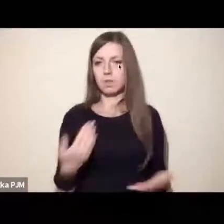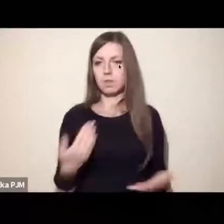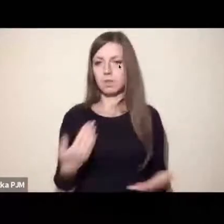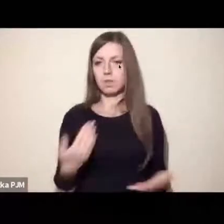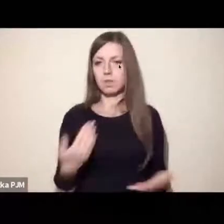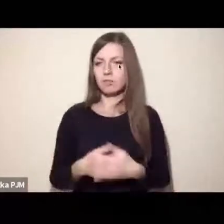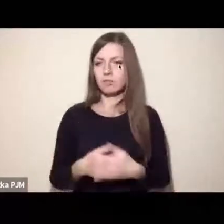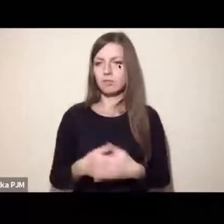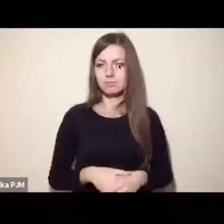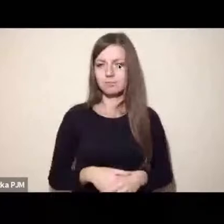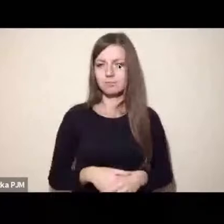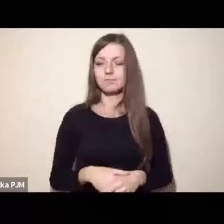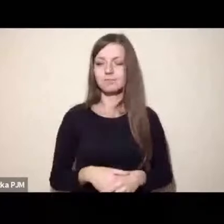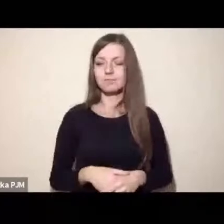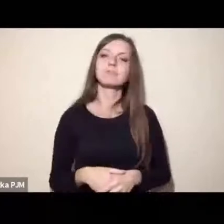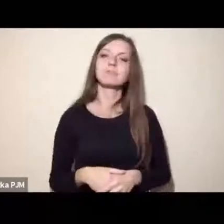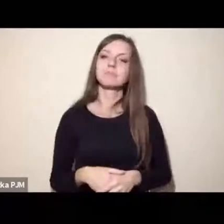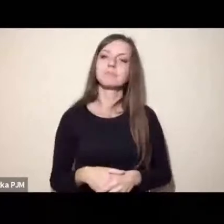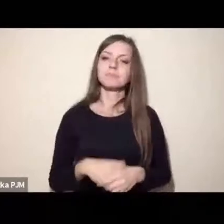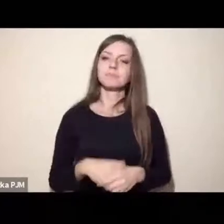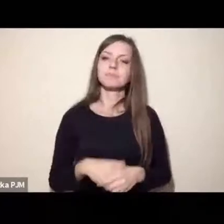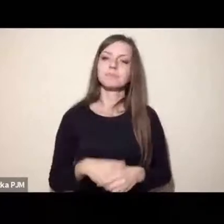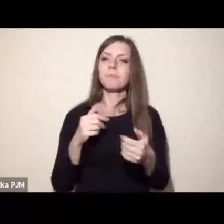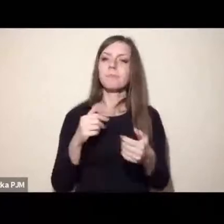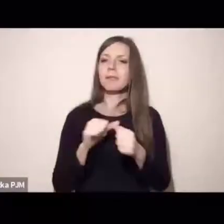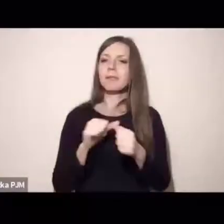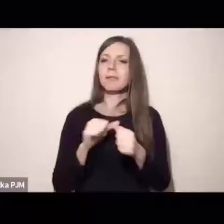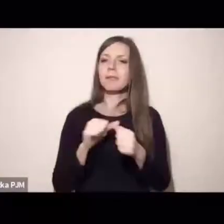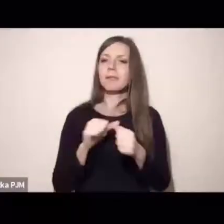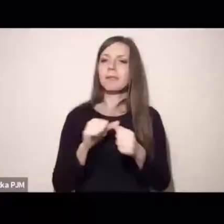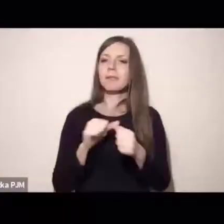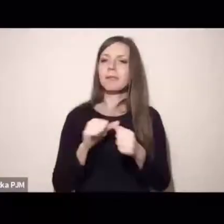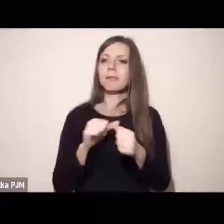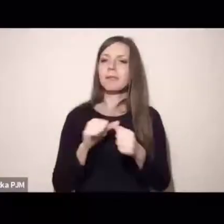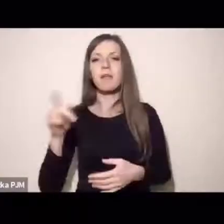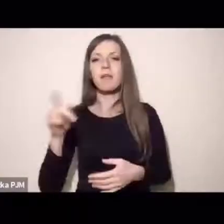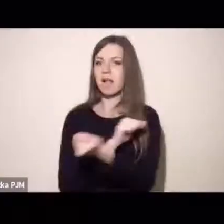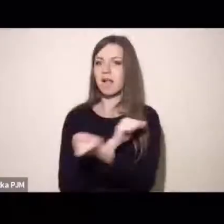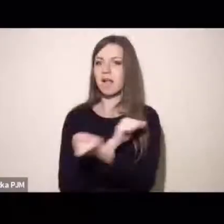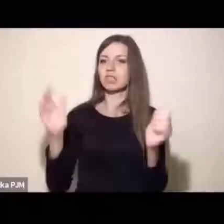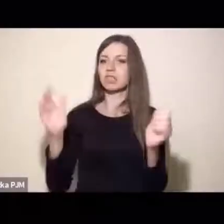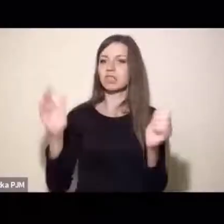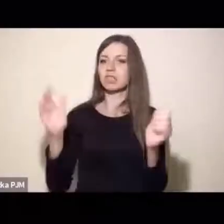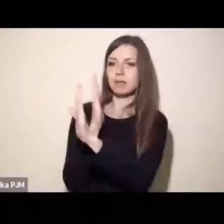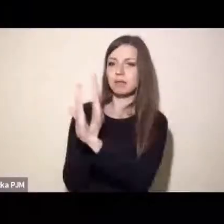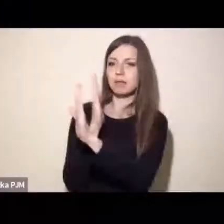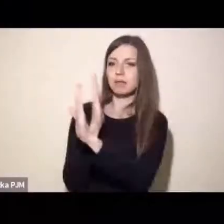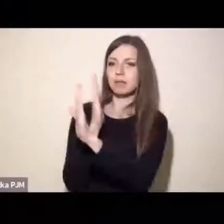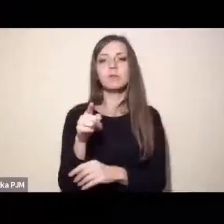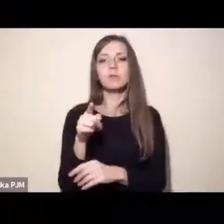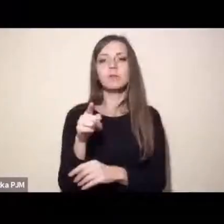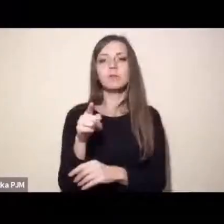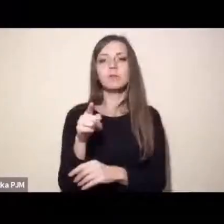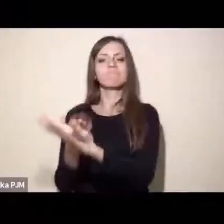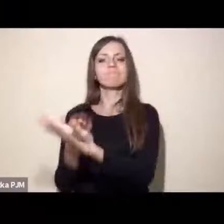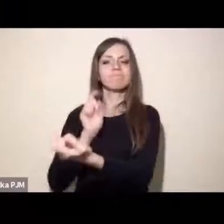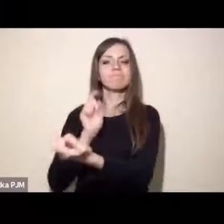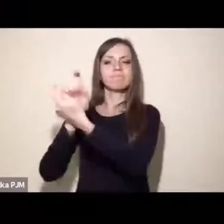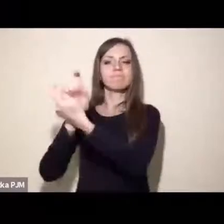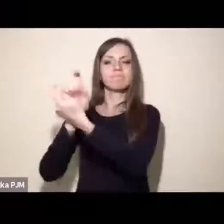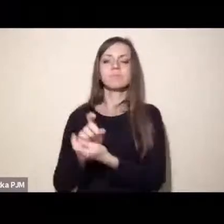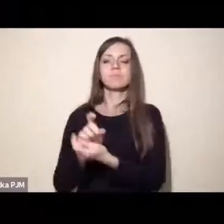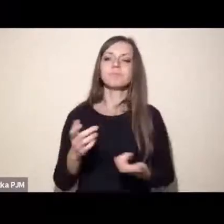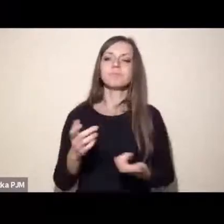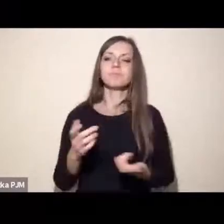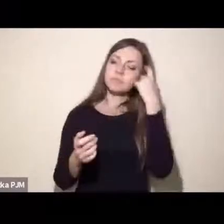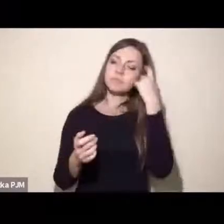które dzielnie walczą o klimat. I jednym właśnie z tych takich postulatów, czy sposobów